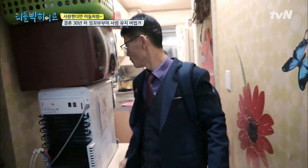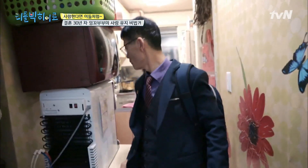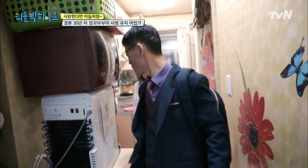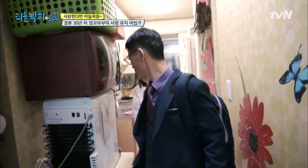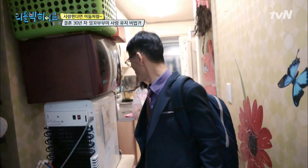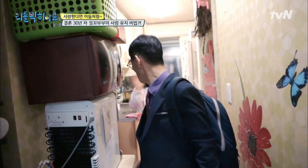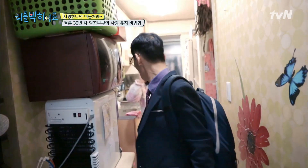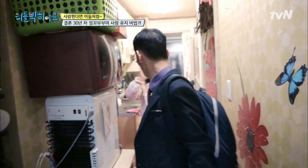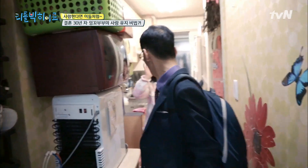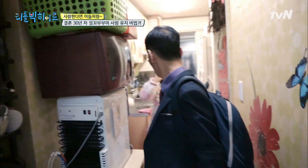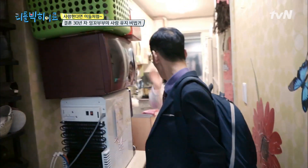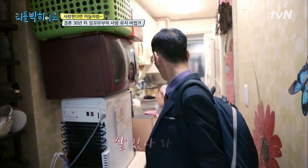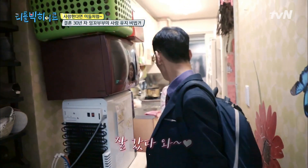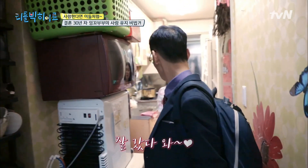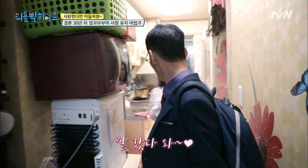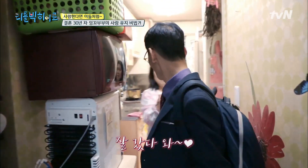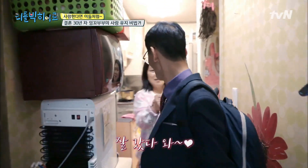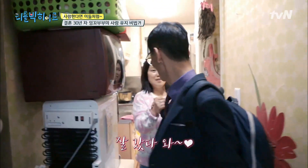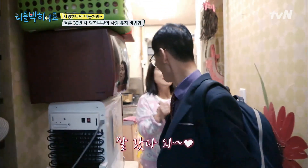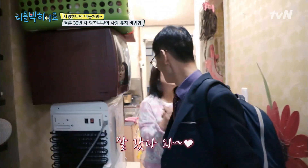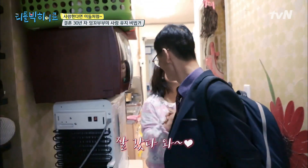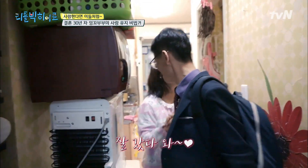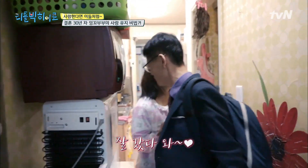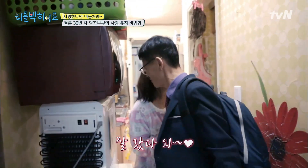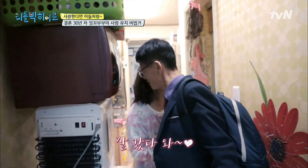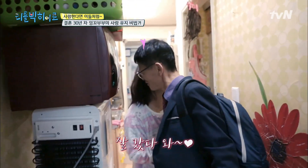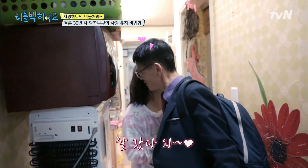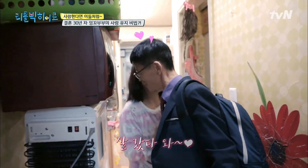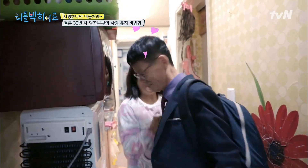아무리 바빠도 빼먹지 않는 부부의 아침 인사.